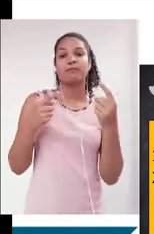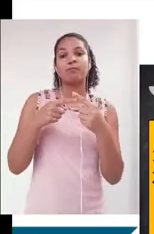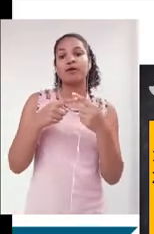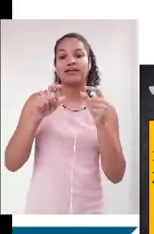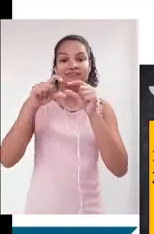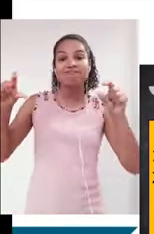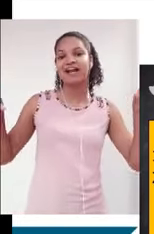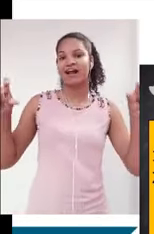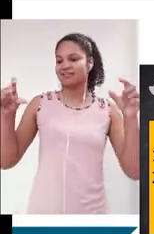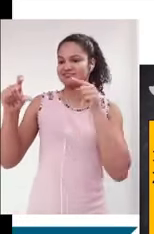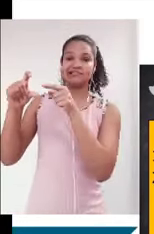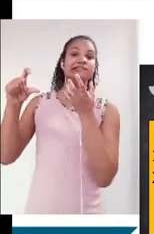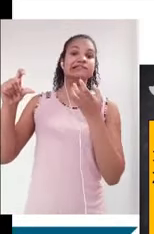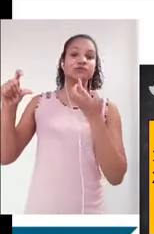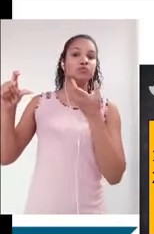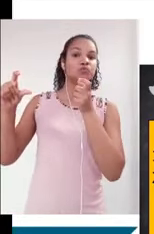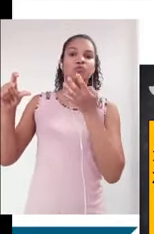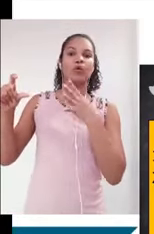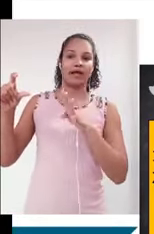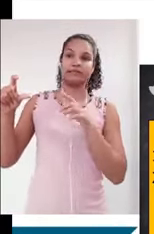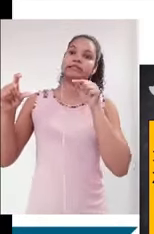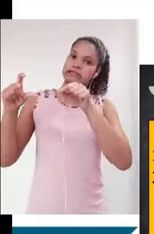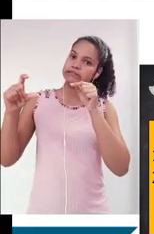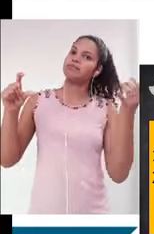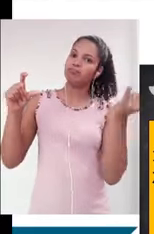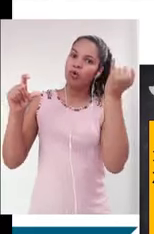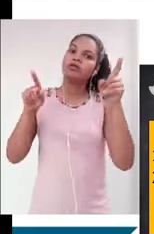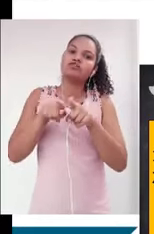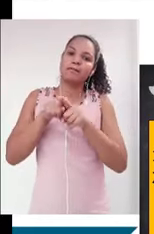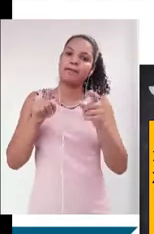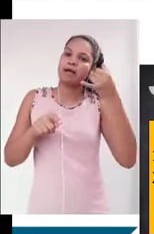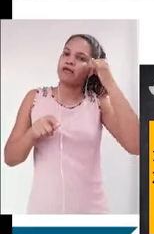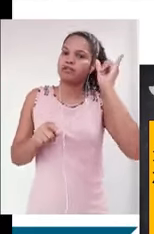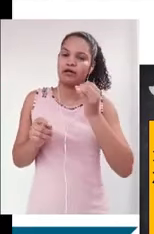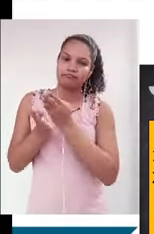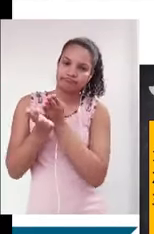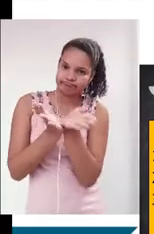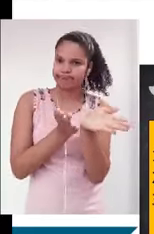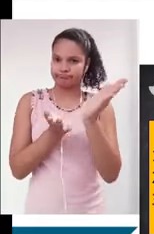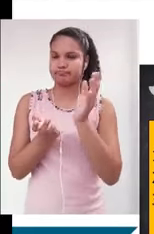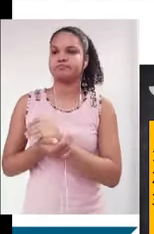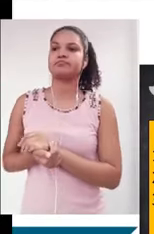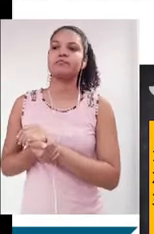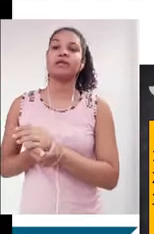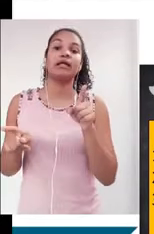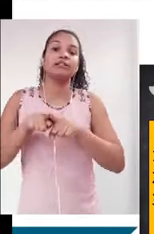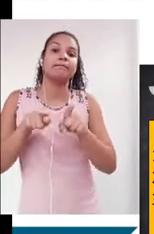temática. Então, é um outro aspecto que é importante ter cuidado para evitar uma fuga. O terceiro ponto é em relação à desatenção da